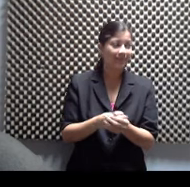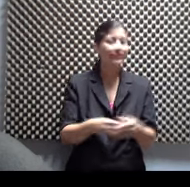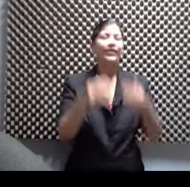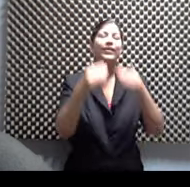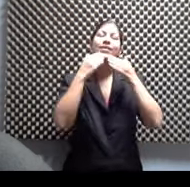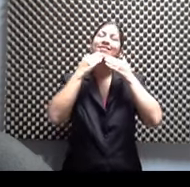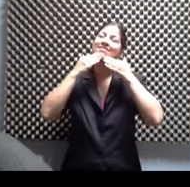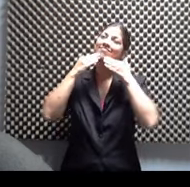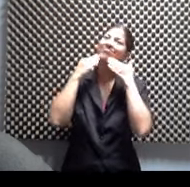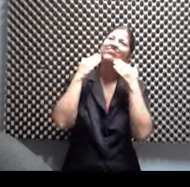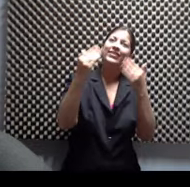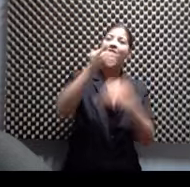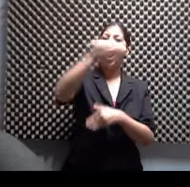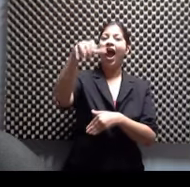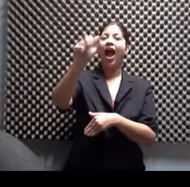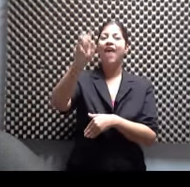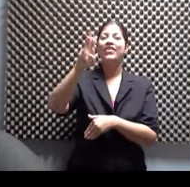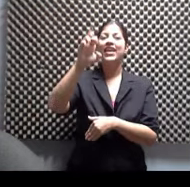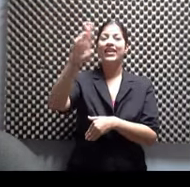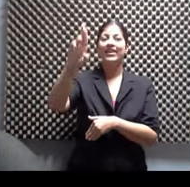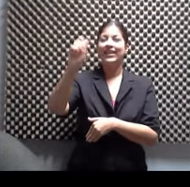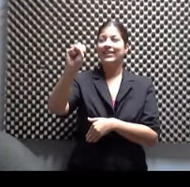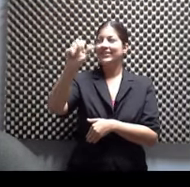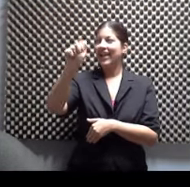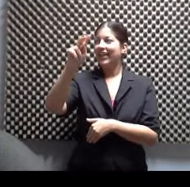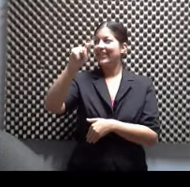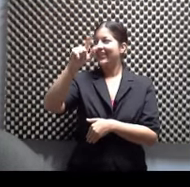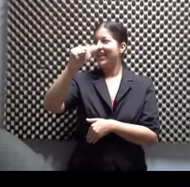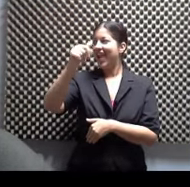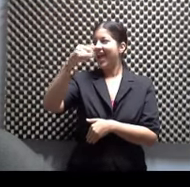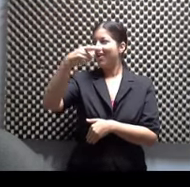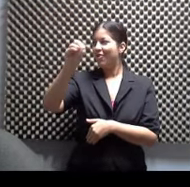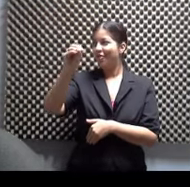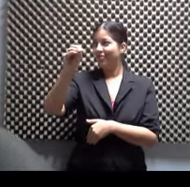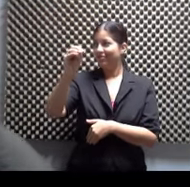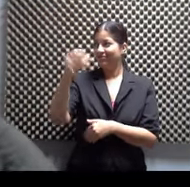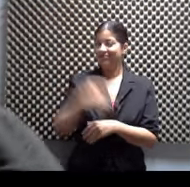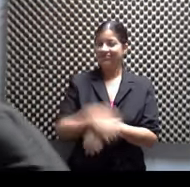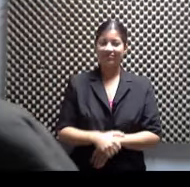grandes a Javier Santiago que está fungiendo acá. Debateador emergente. Mira cómo baila.